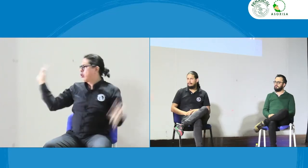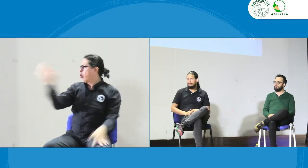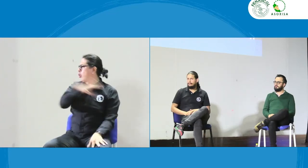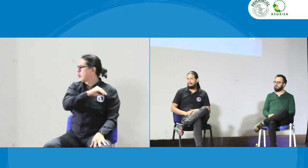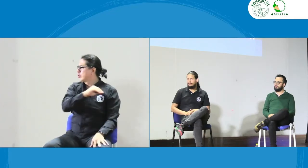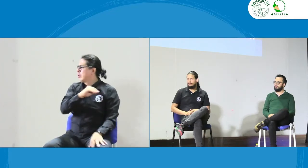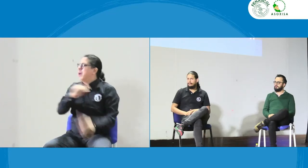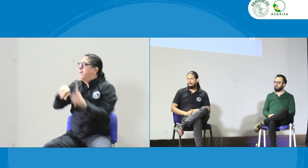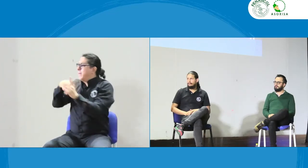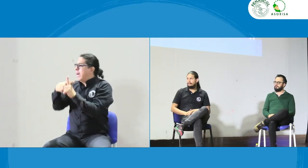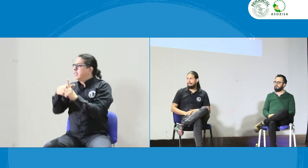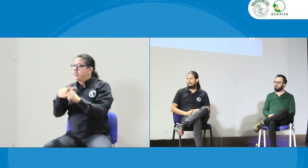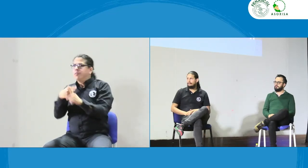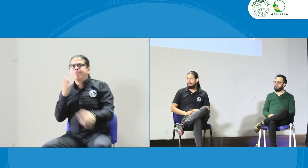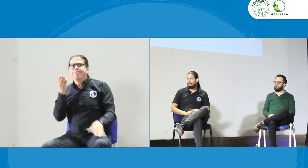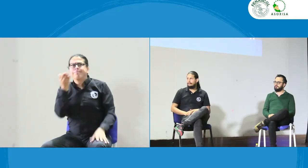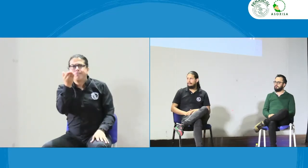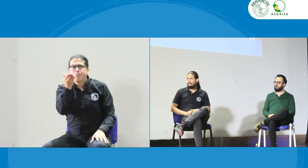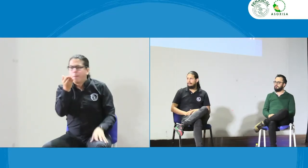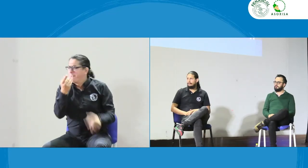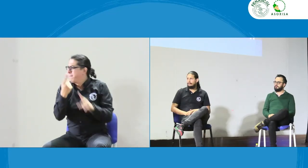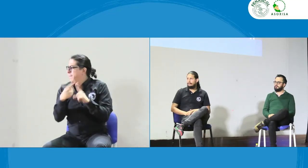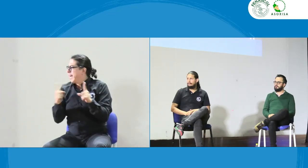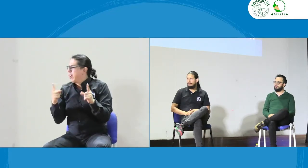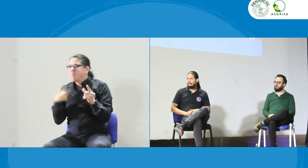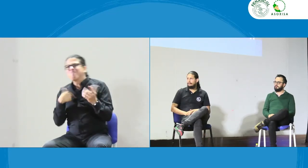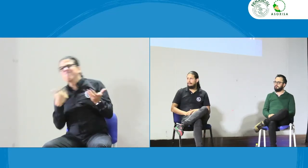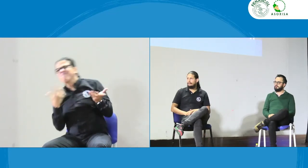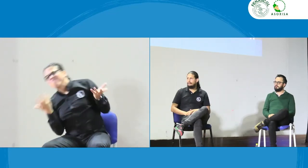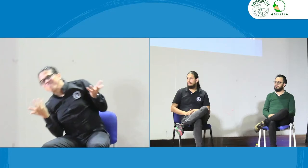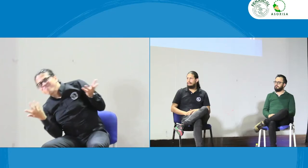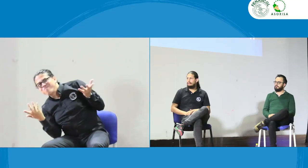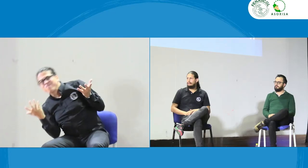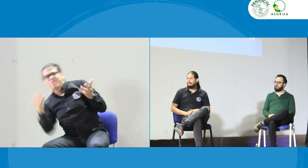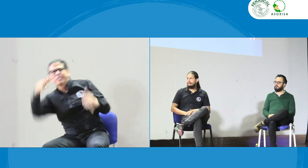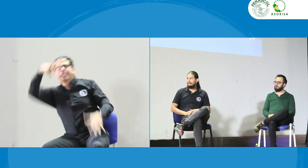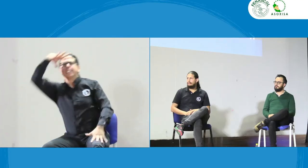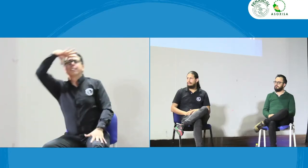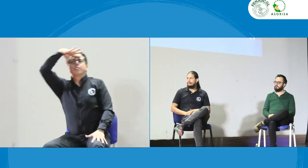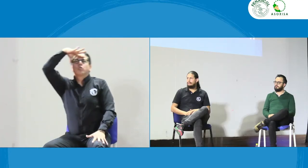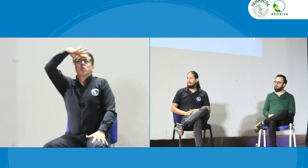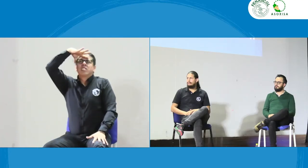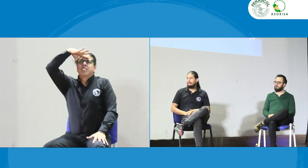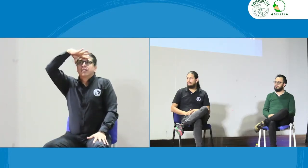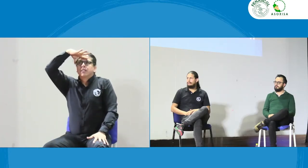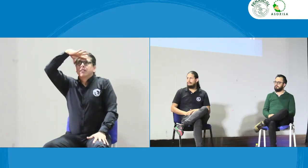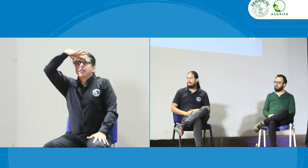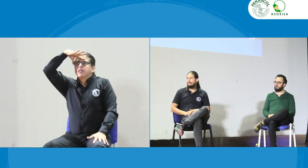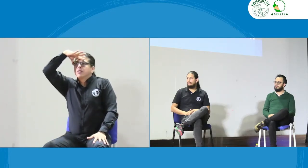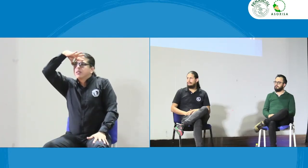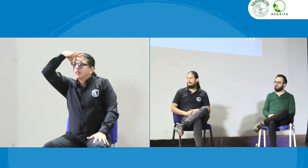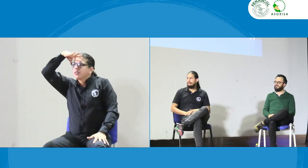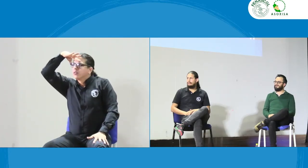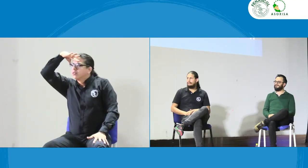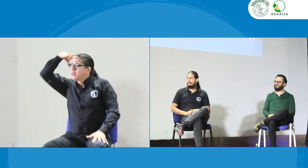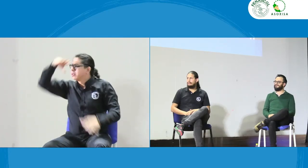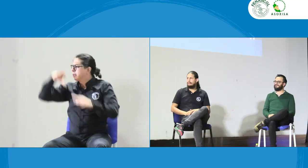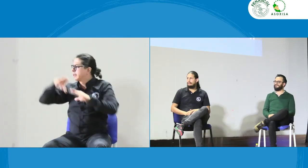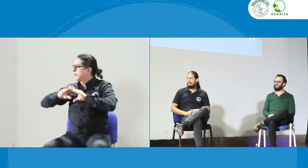nosotros no hicimos una invitación específica porque fue una invitación abierta a todas las personas que quisieran participar pero